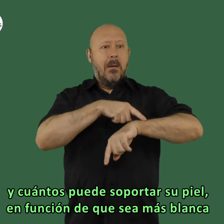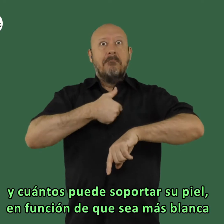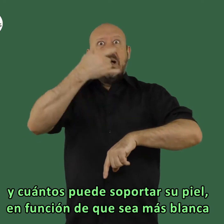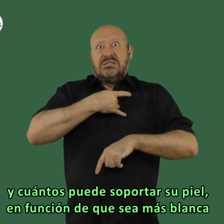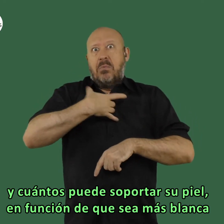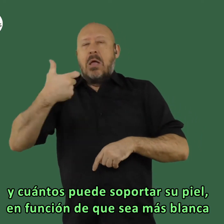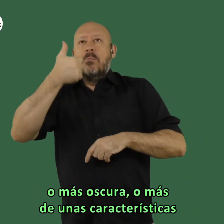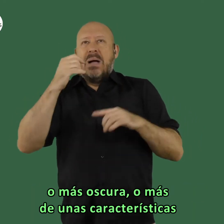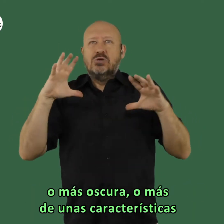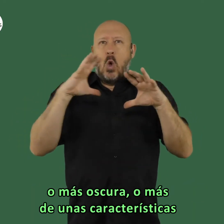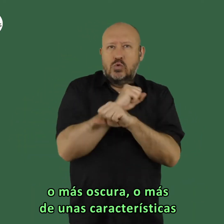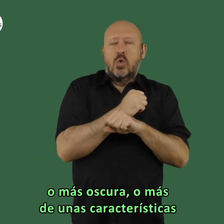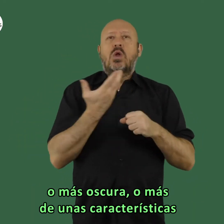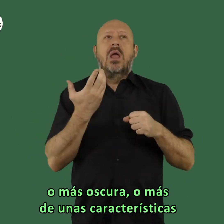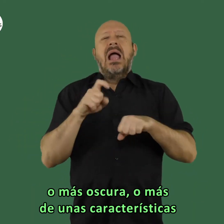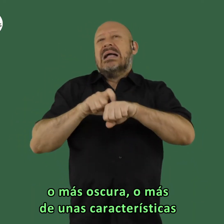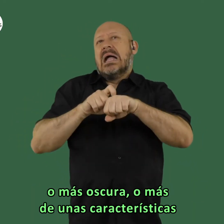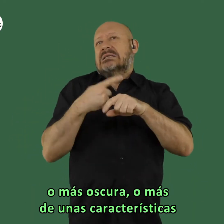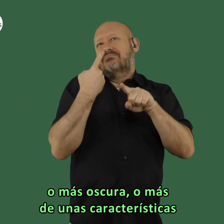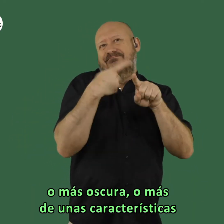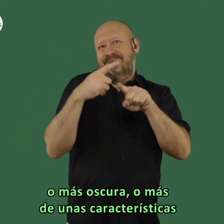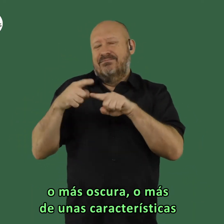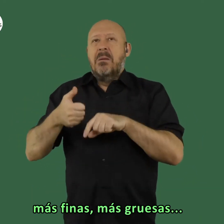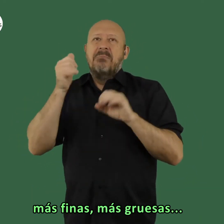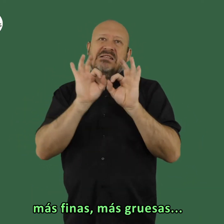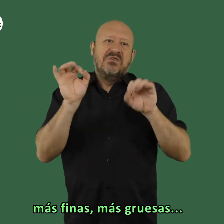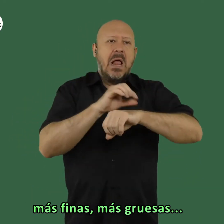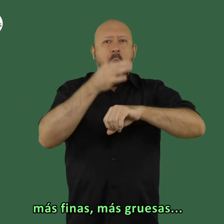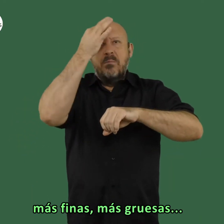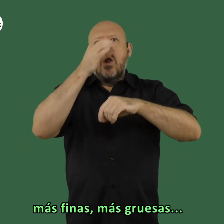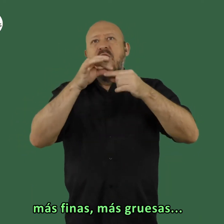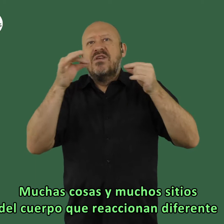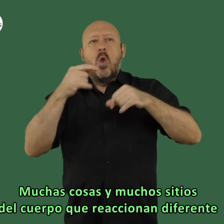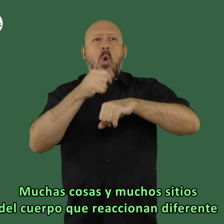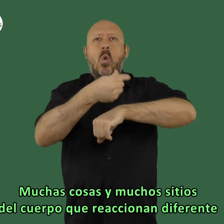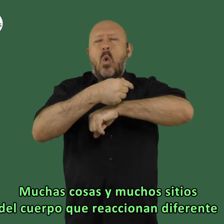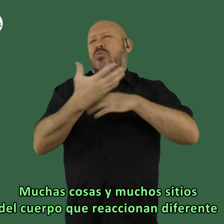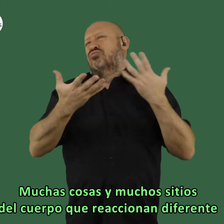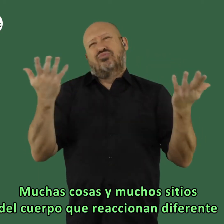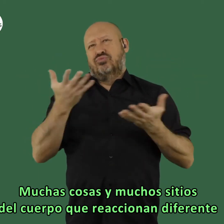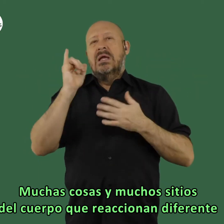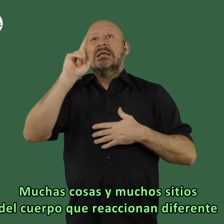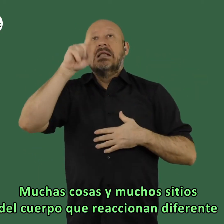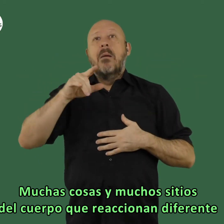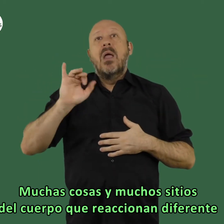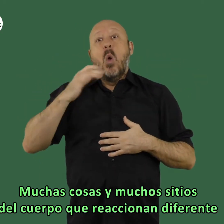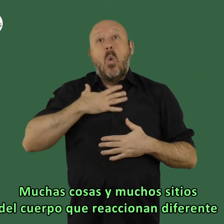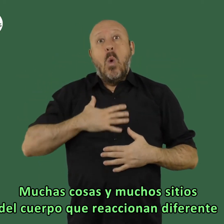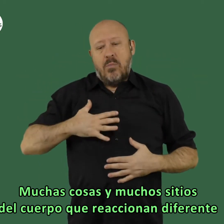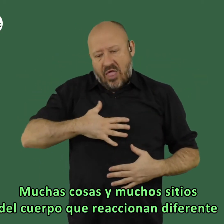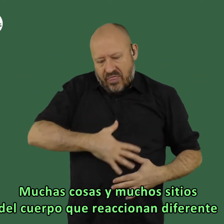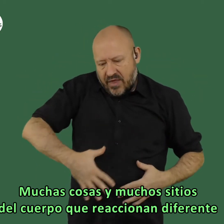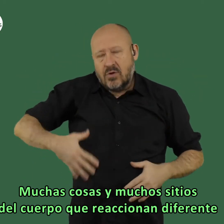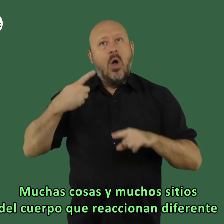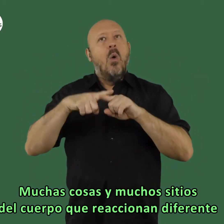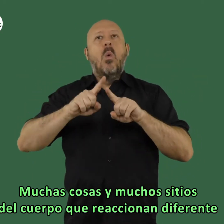de que sea más blanca o más oscura o más de unas características más finas más gruesas muchas cosas y muchos sitios del cuerpo